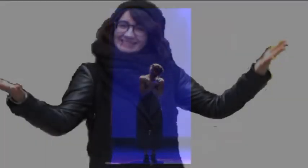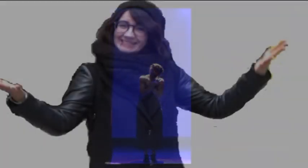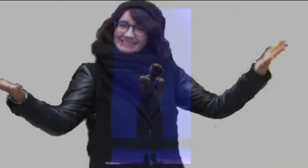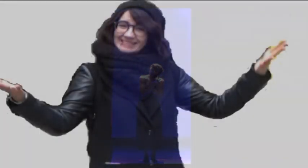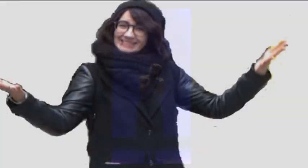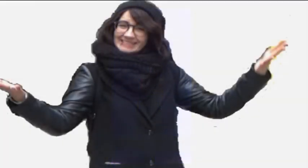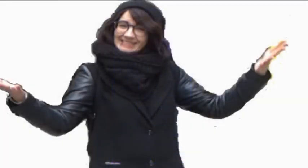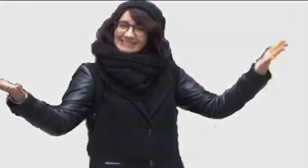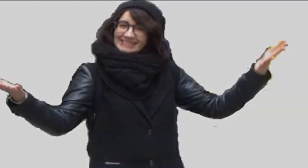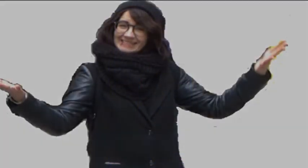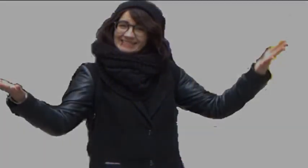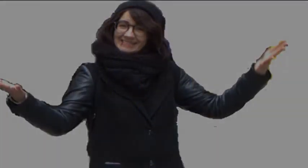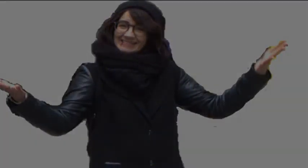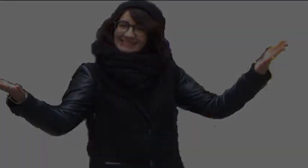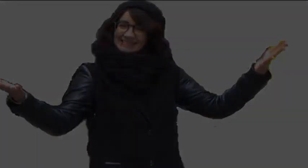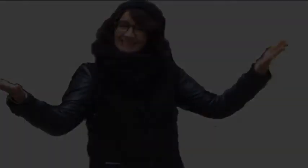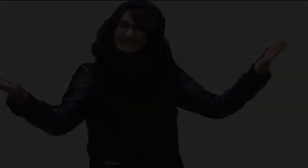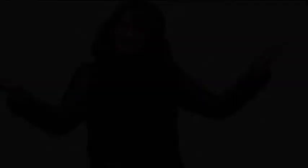Applaudissements. Applaudissements. Applaudissements. Applaudissements. Applaudissements.